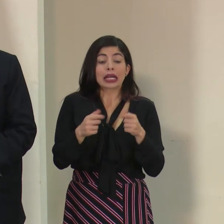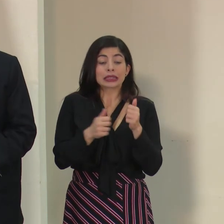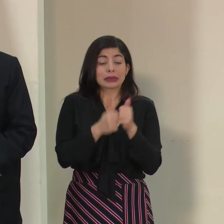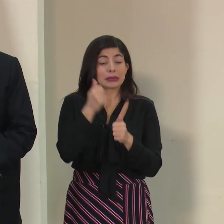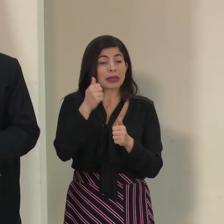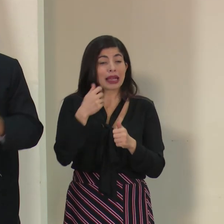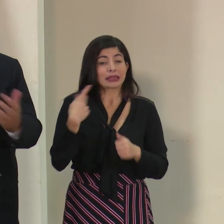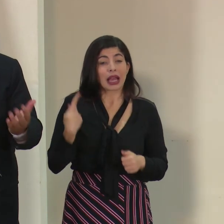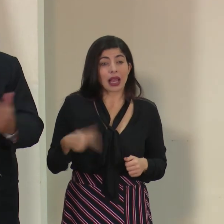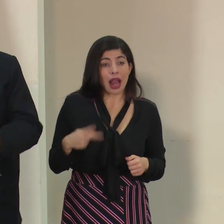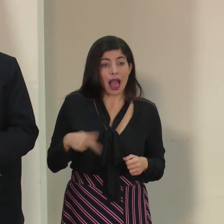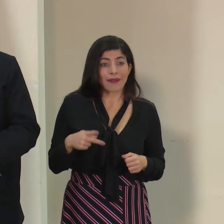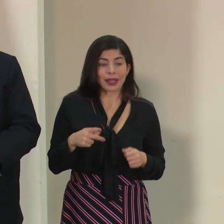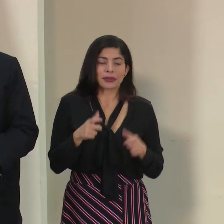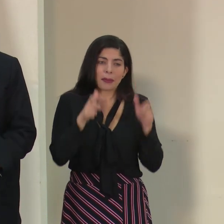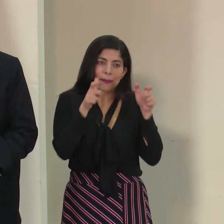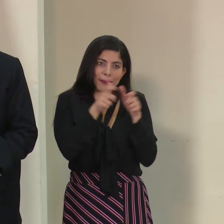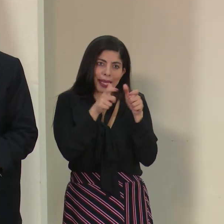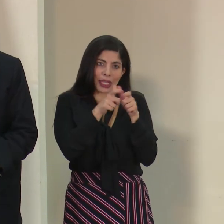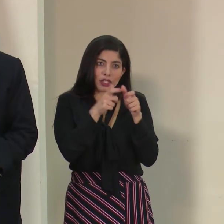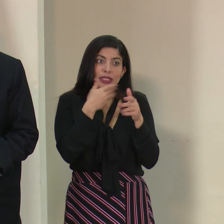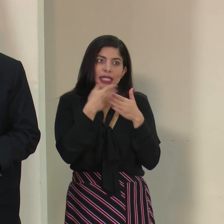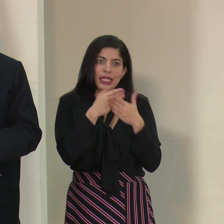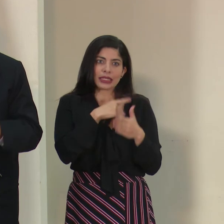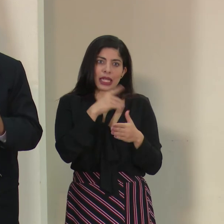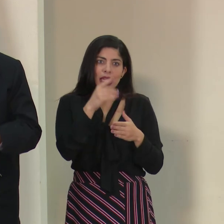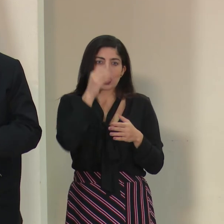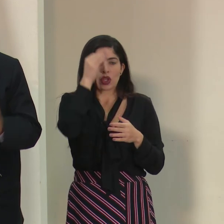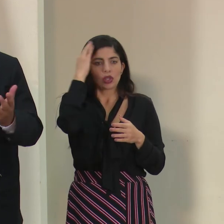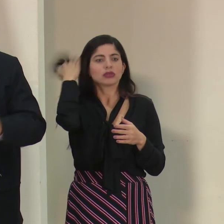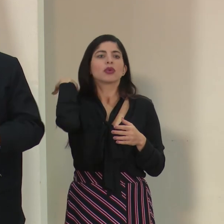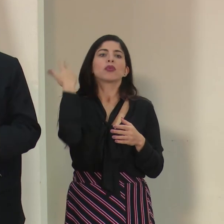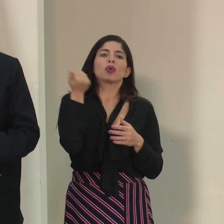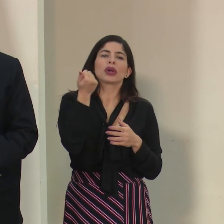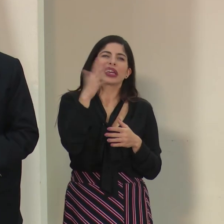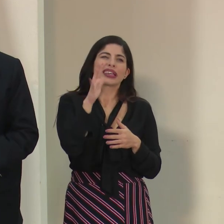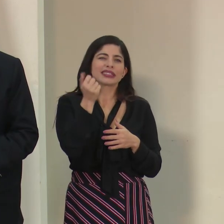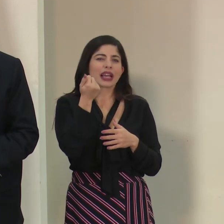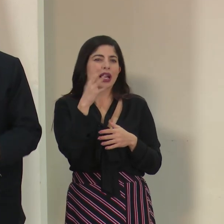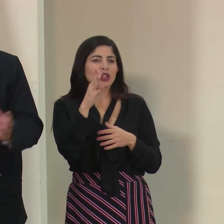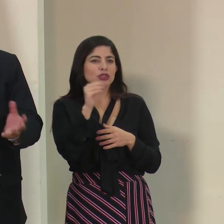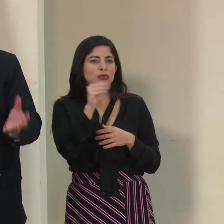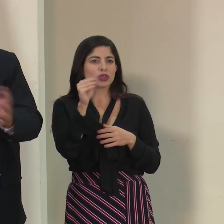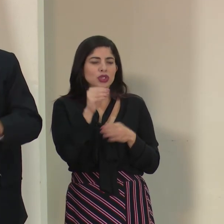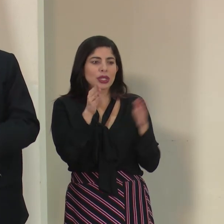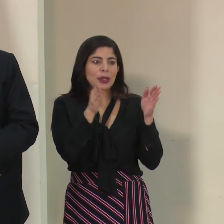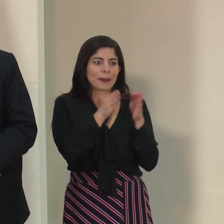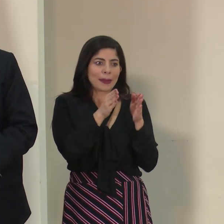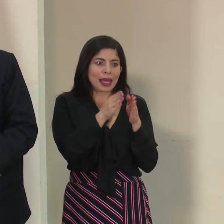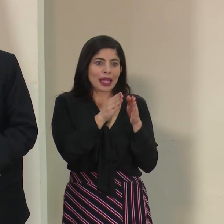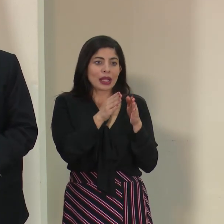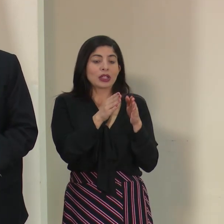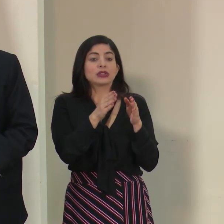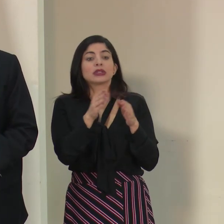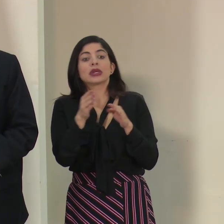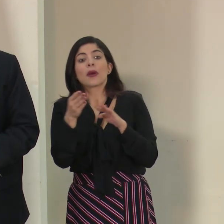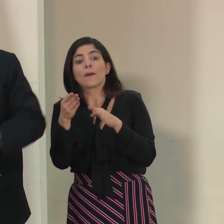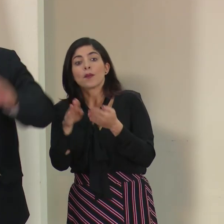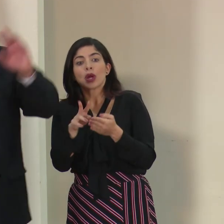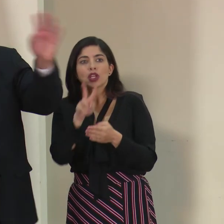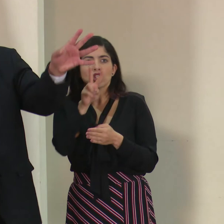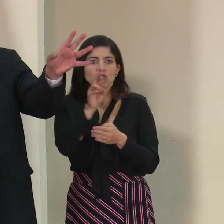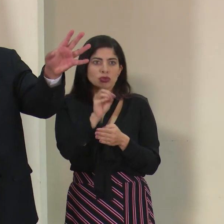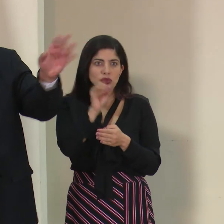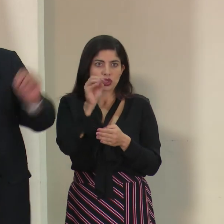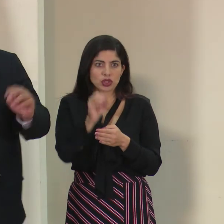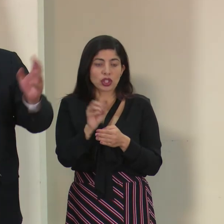severos, que son los menos, gracias a Dios, que son como un 15%, un 14%, y de estos se nos representa una mortalidad de cerca del 2%